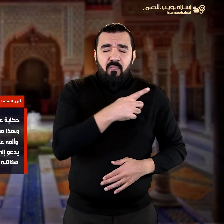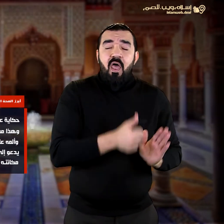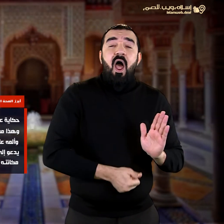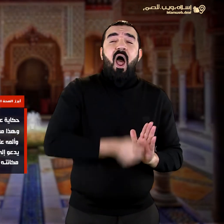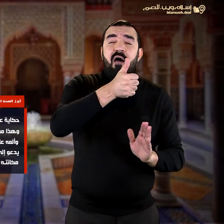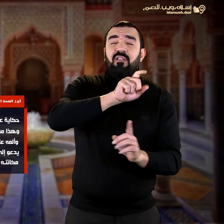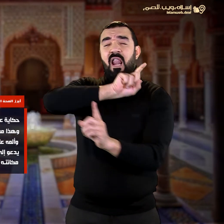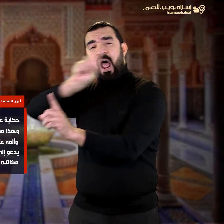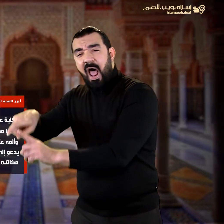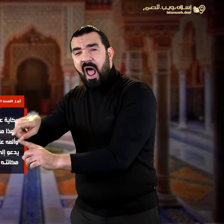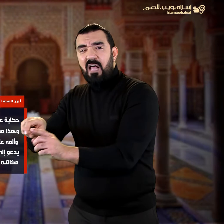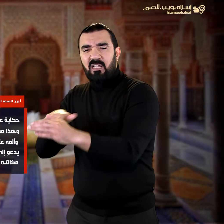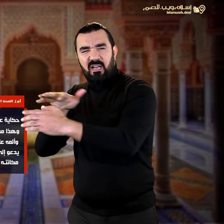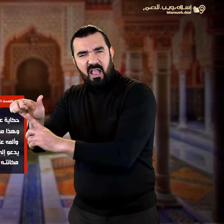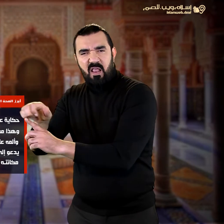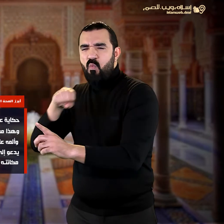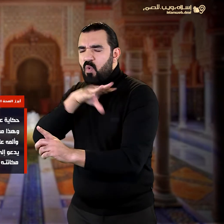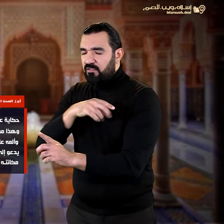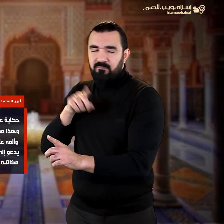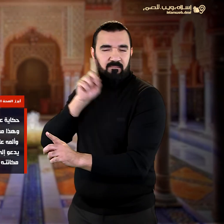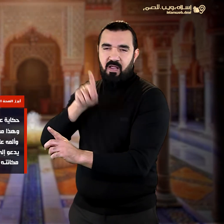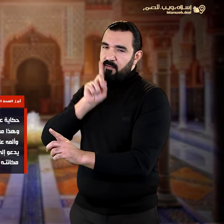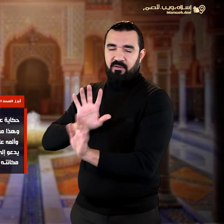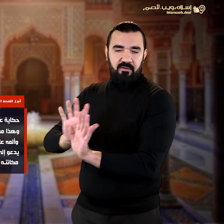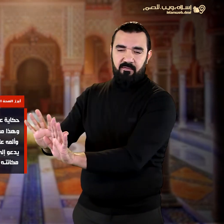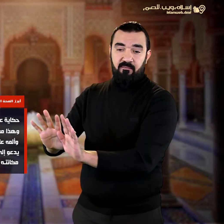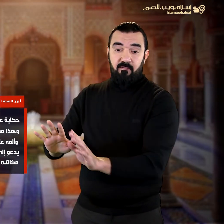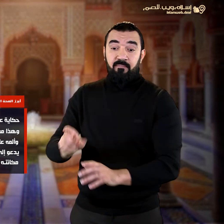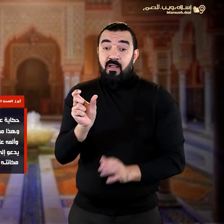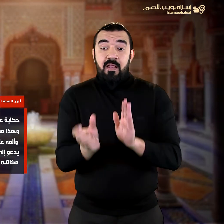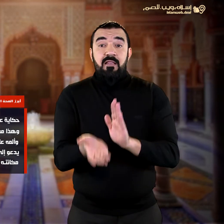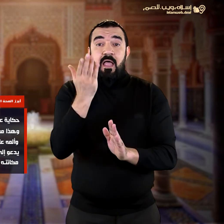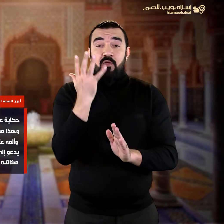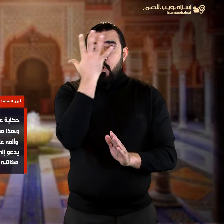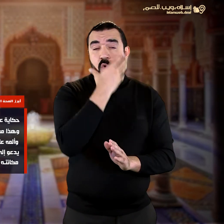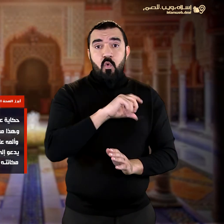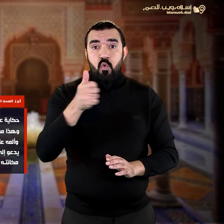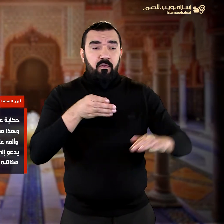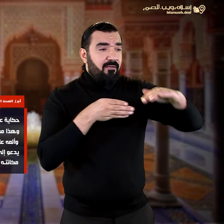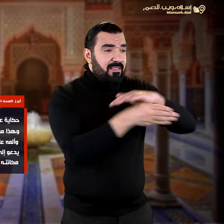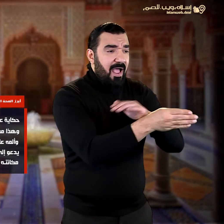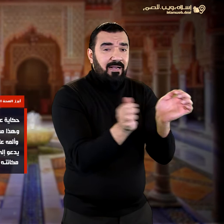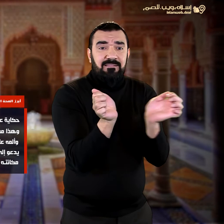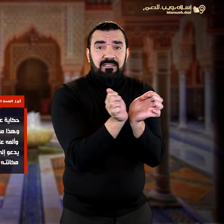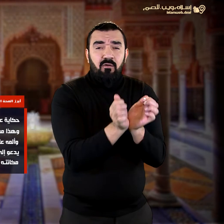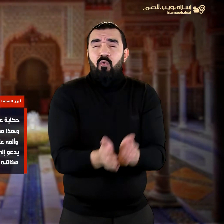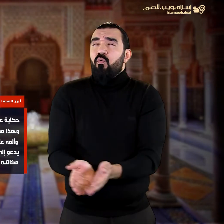ودخل يوسف عليه السلام السجن يدعو إلى الله ويعبد الله